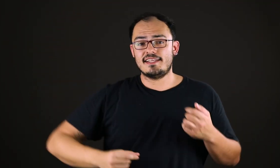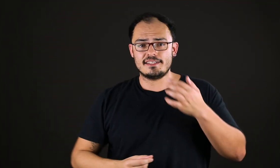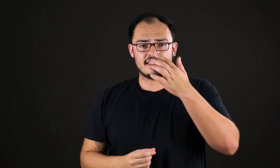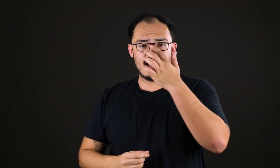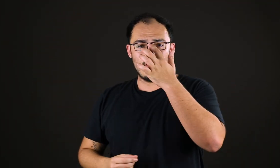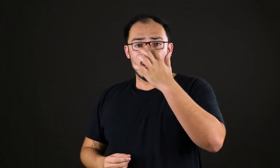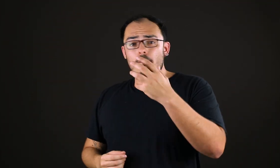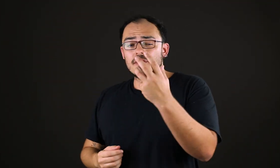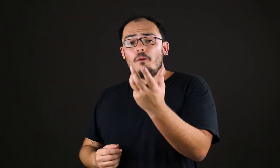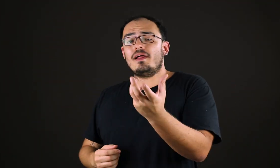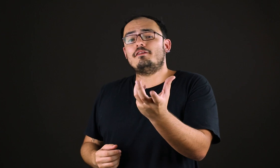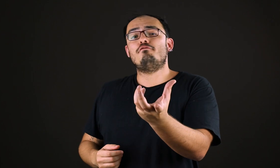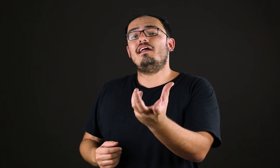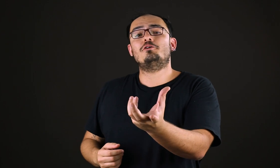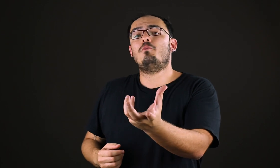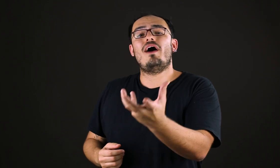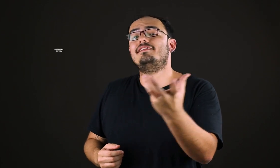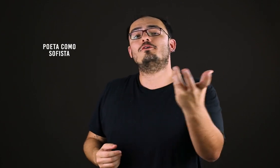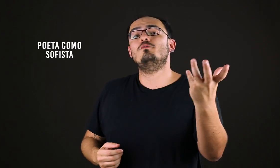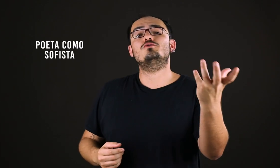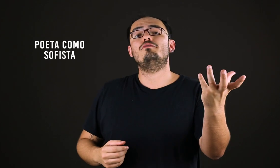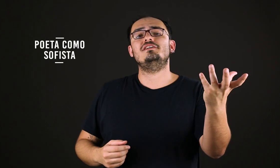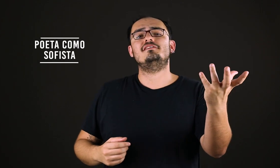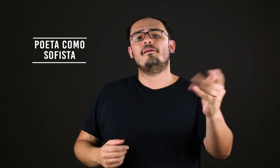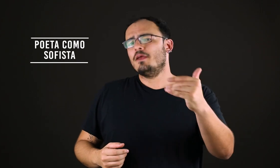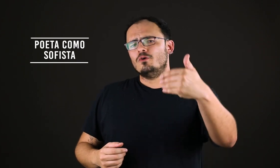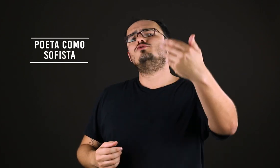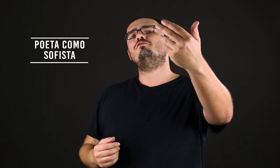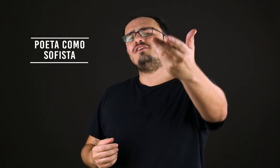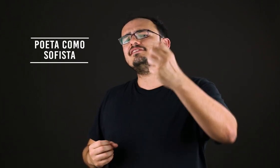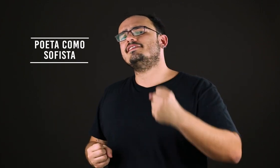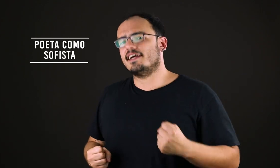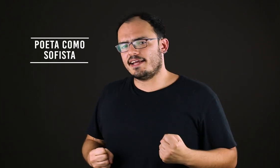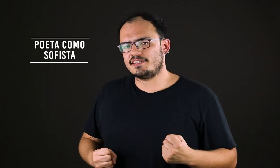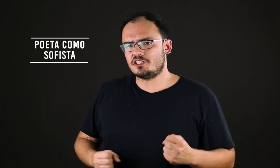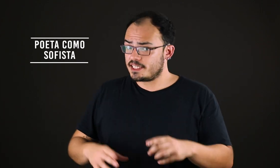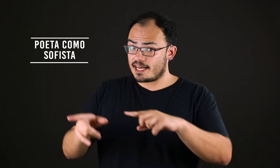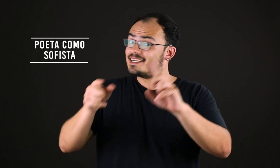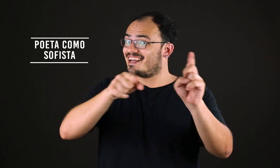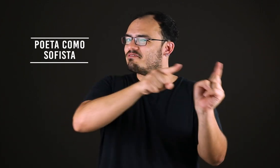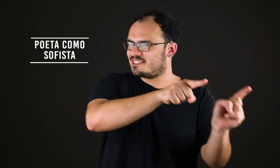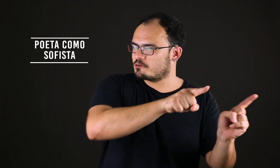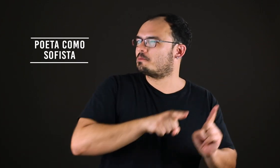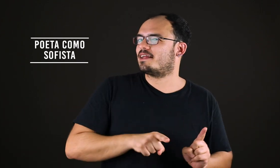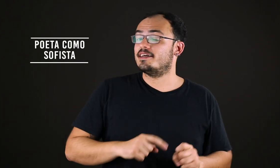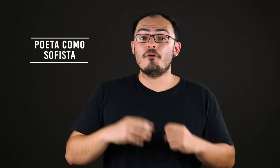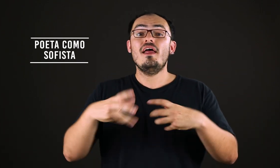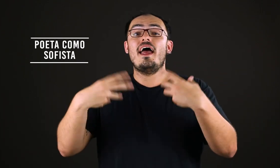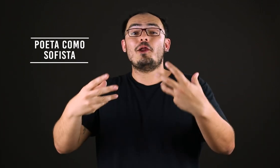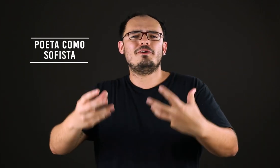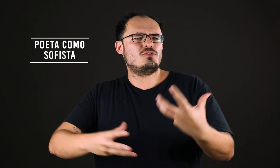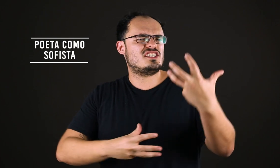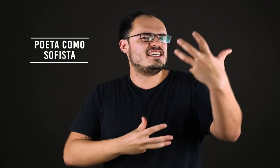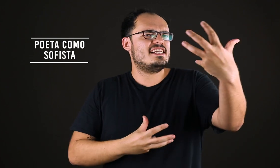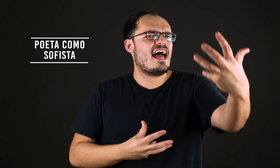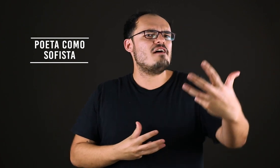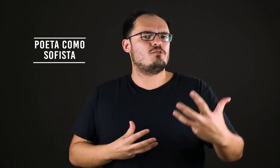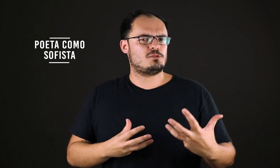cidade ideal? Porque o Platão fala que o poeta é como um sofista. Os sofistas, na Grécia Antiga, na visão de Platão, eram pessoas que enganavam as